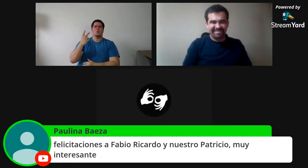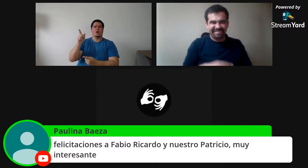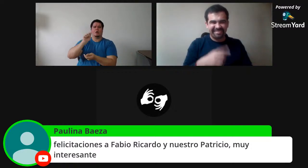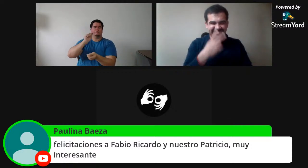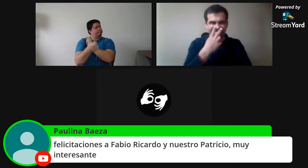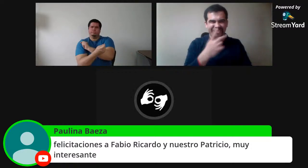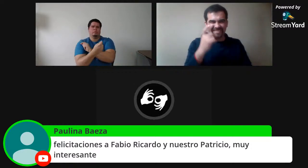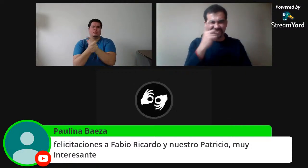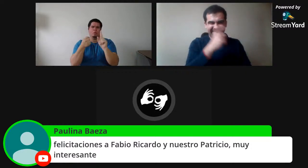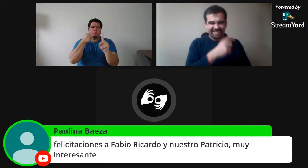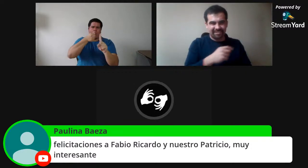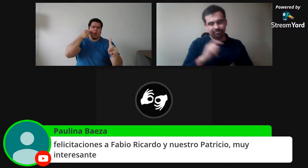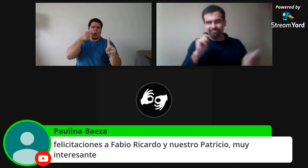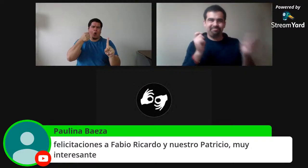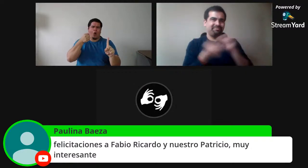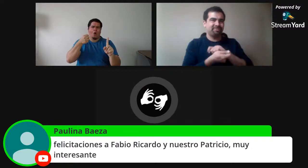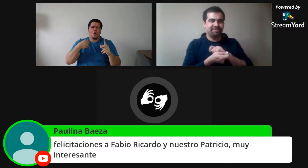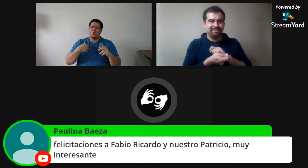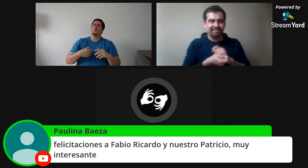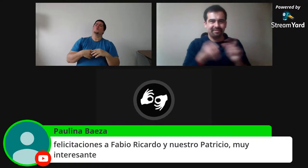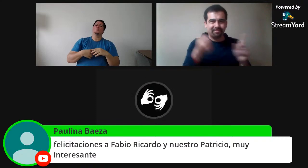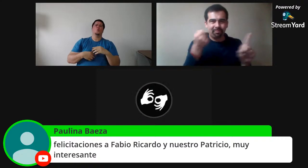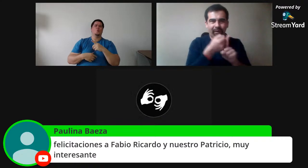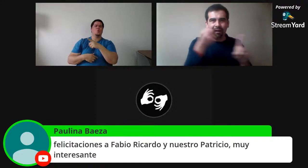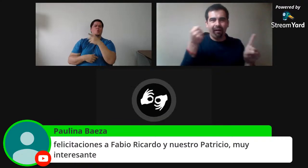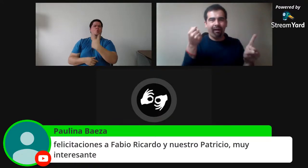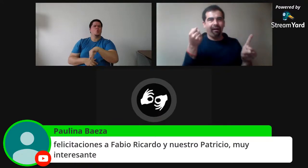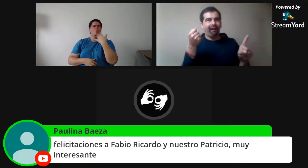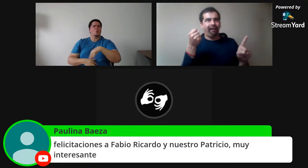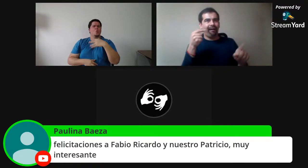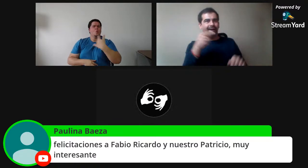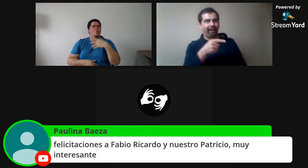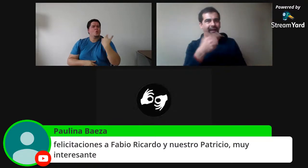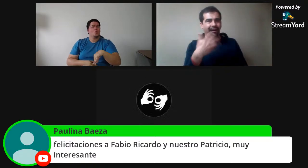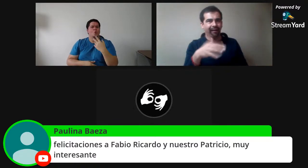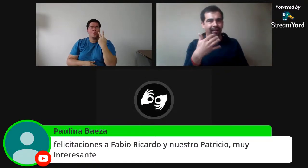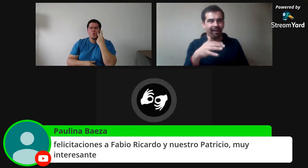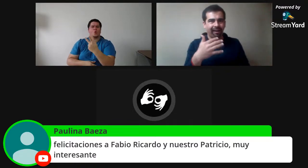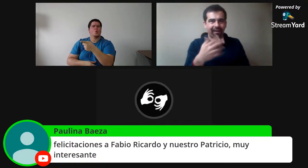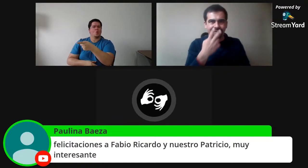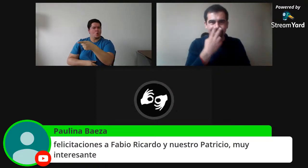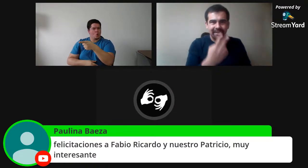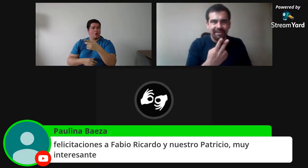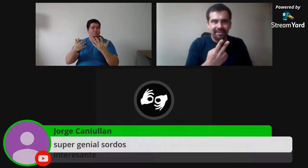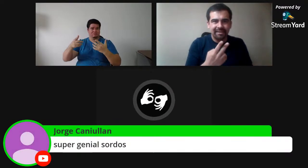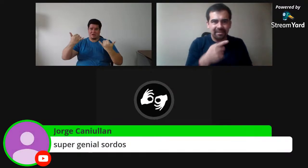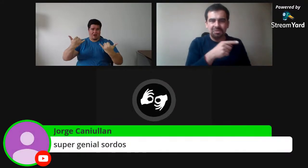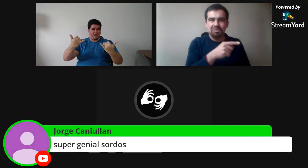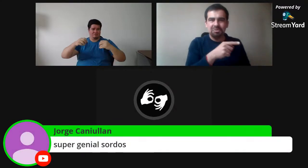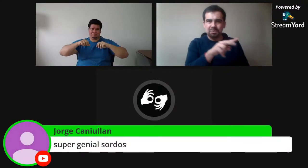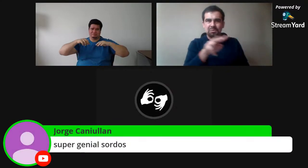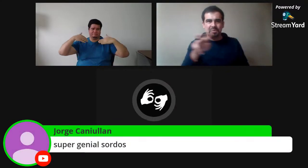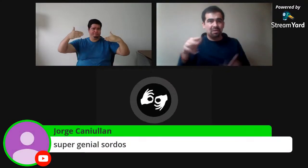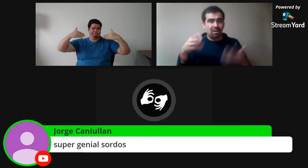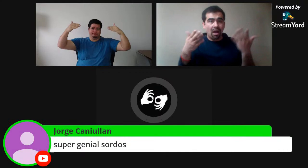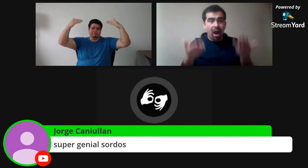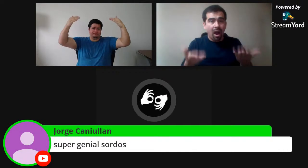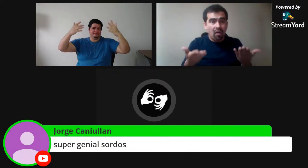Y yo lo veo y es impresionante. Es impresionante cómo él hace